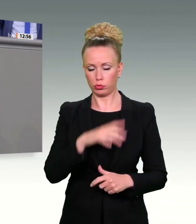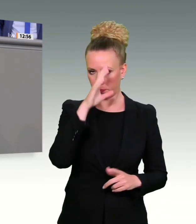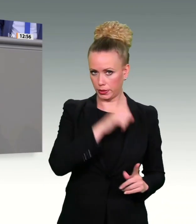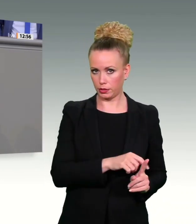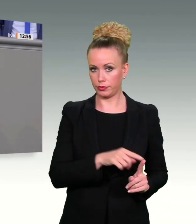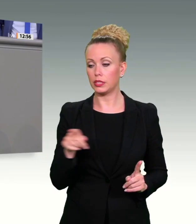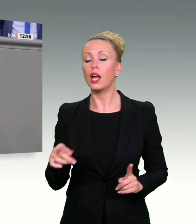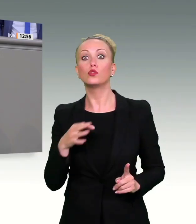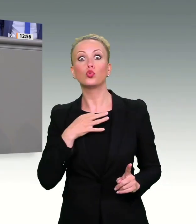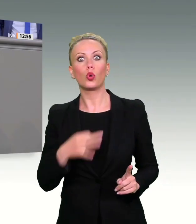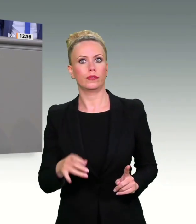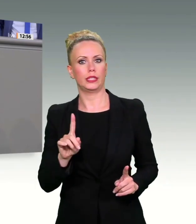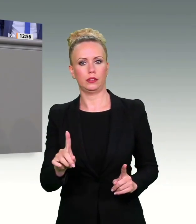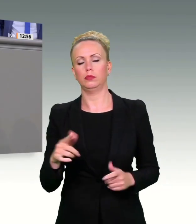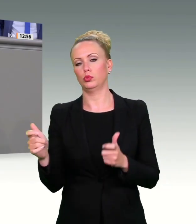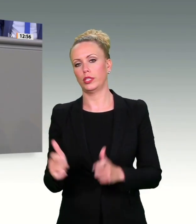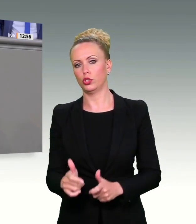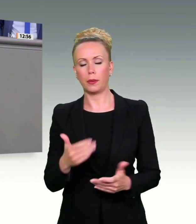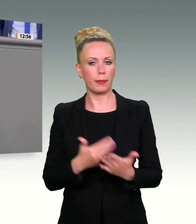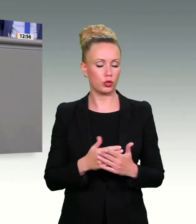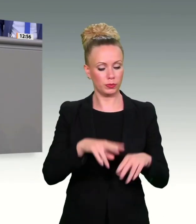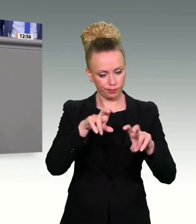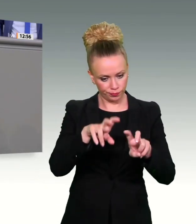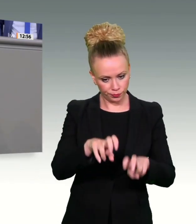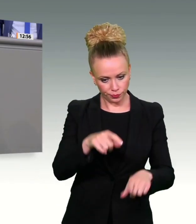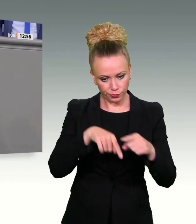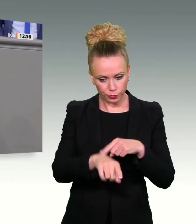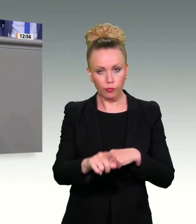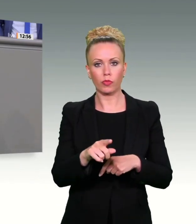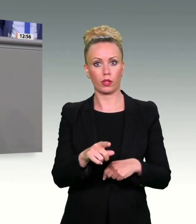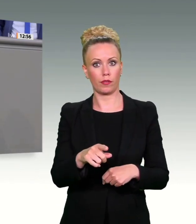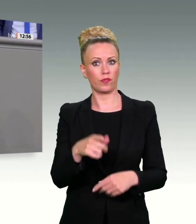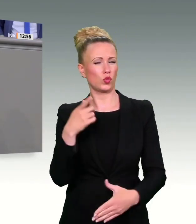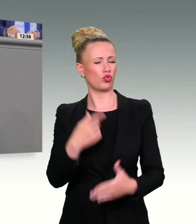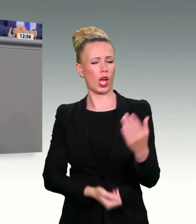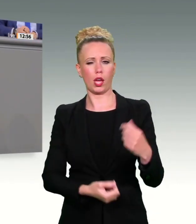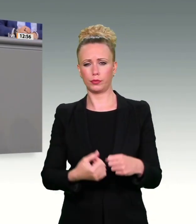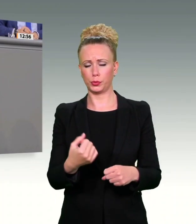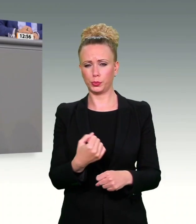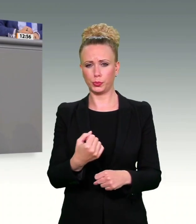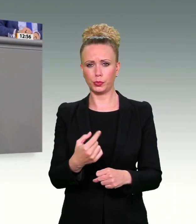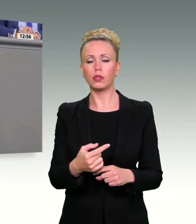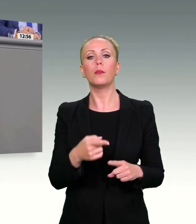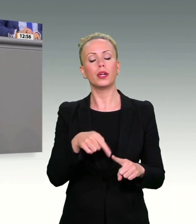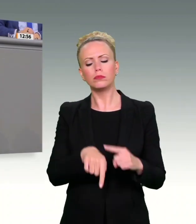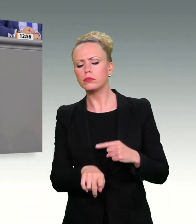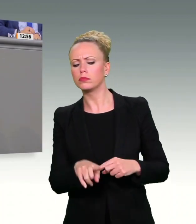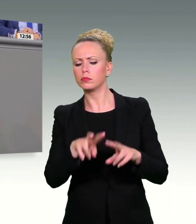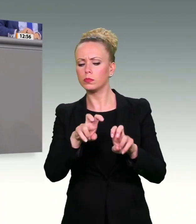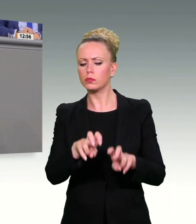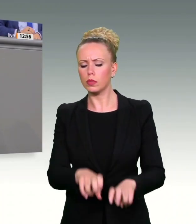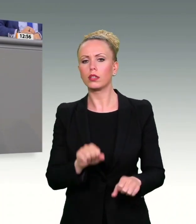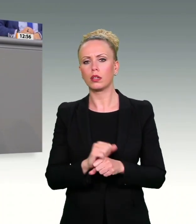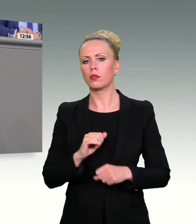Bei Ermittlungen schwerster Straftaten sollten Behörden aber so mit Personal und Ressourcen ausgestattet sein, dass sie IP-Adressen auch in ein paar Tagen